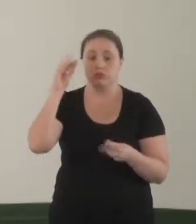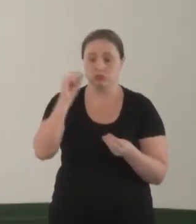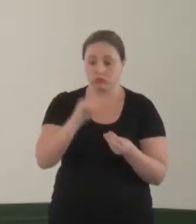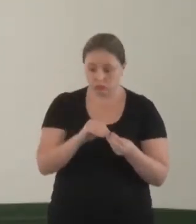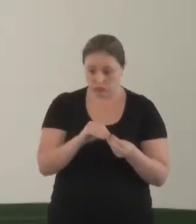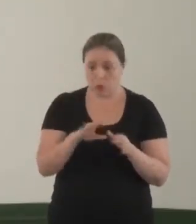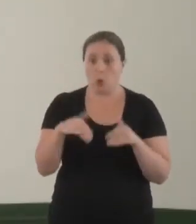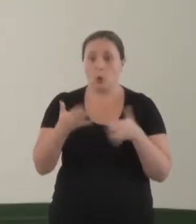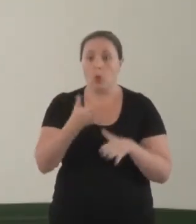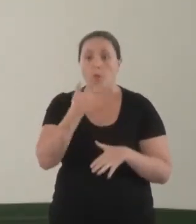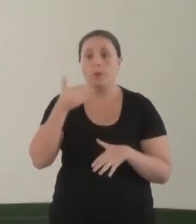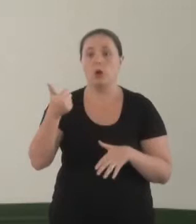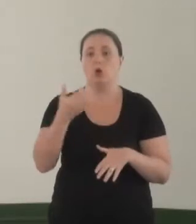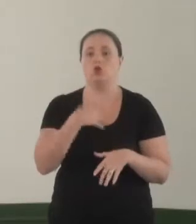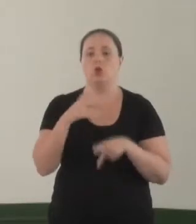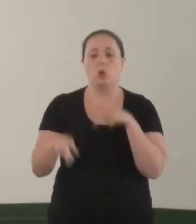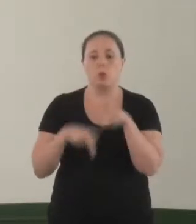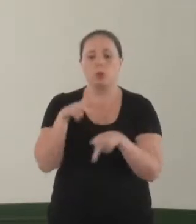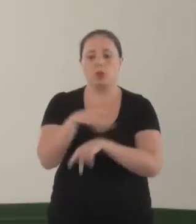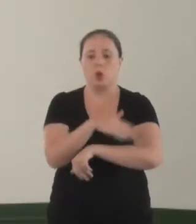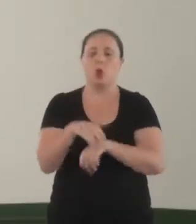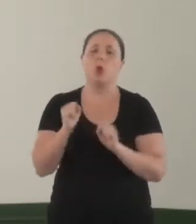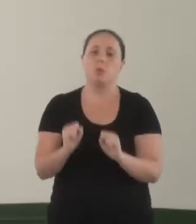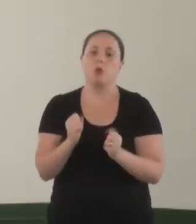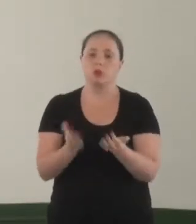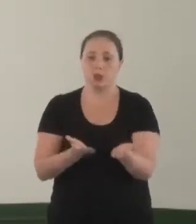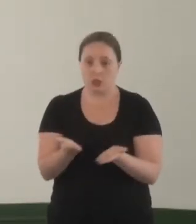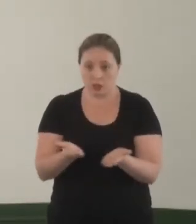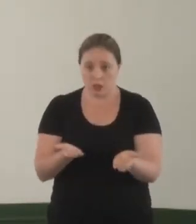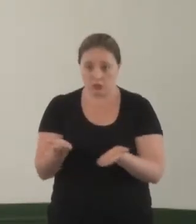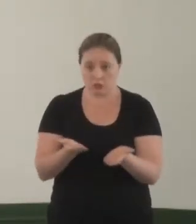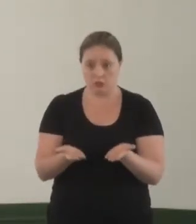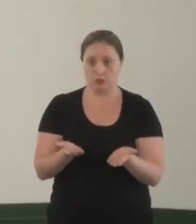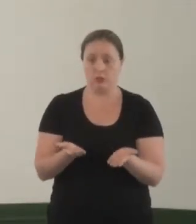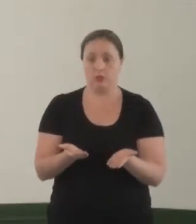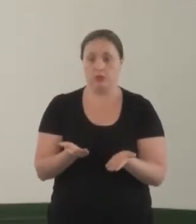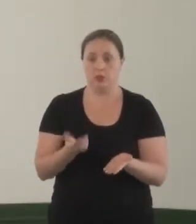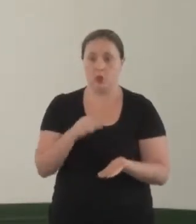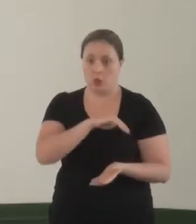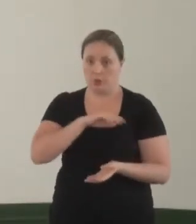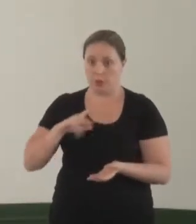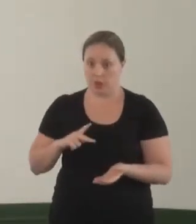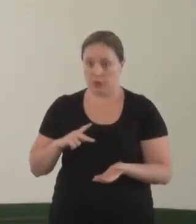qual a melhor forma que essa população de rua pode ser atendida dentro desse órgão.